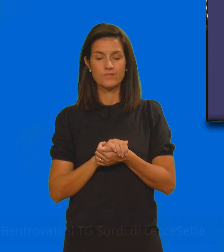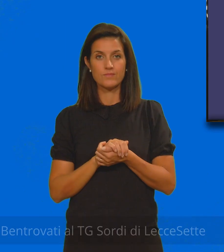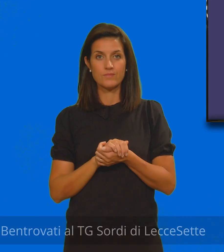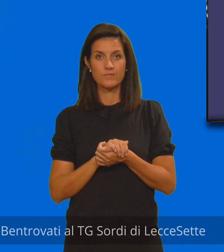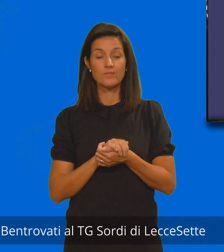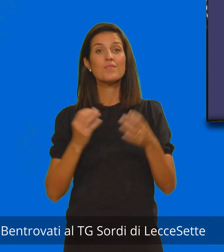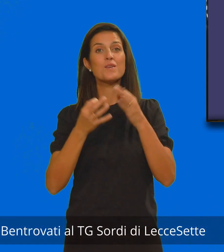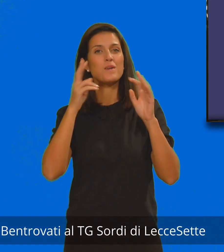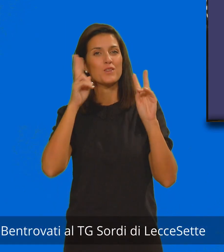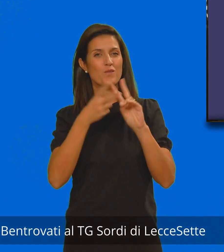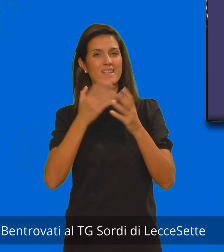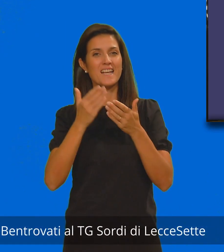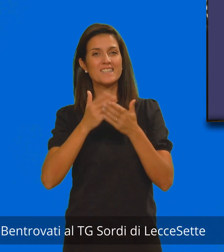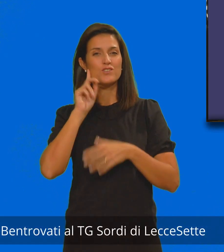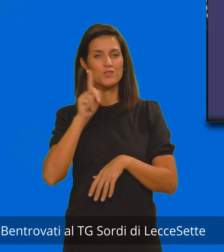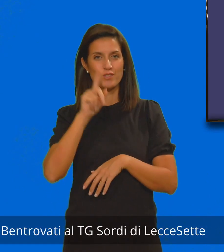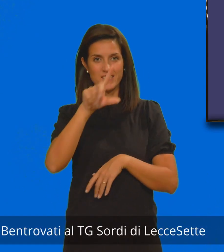Ben trovati al Tg Sordi di Lecce 7